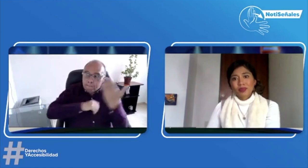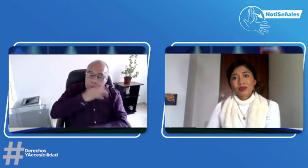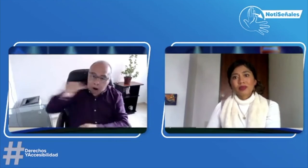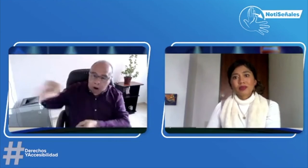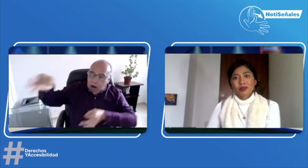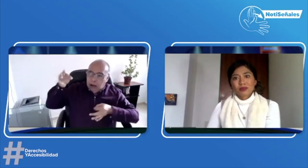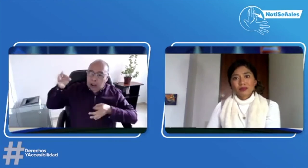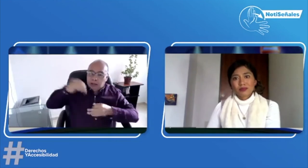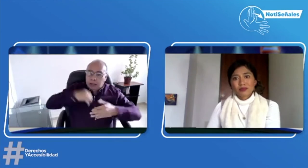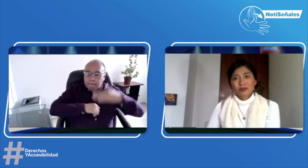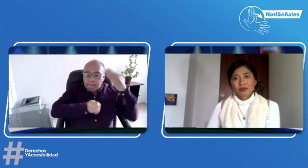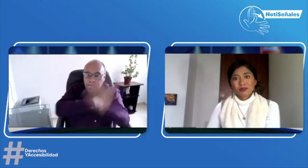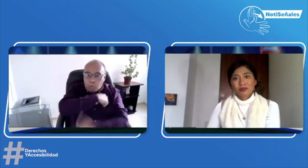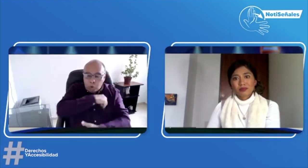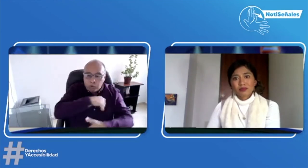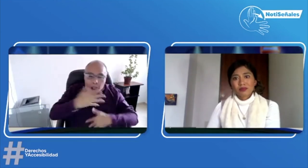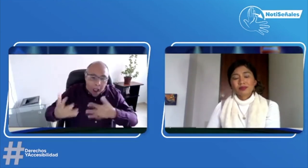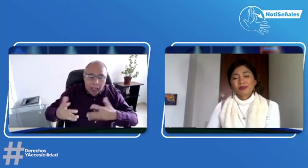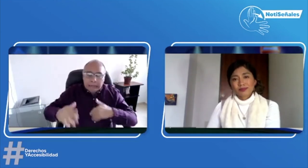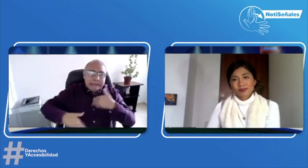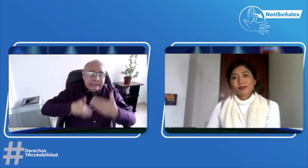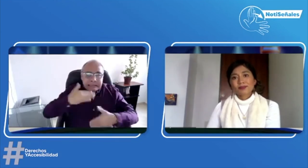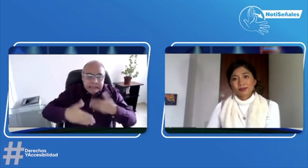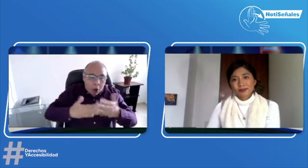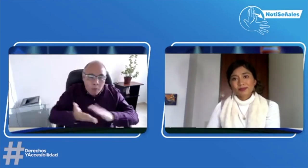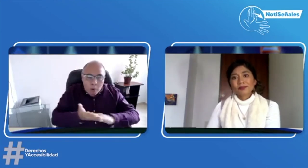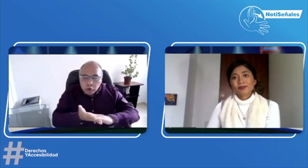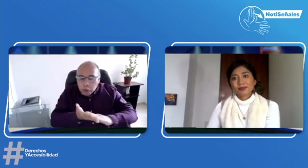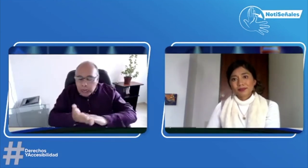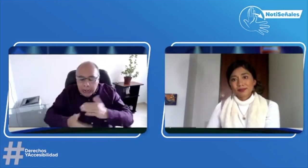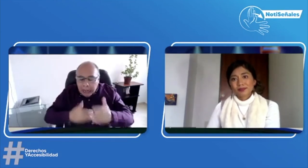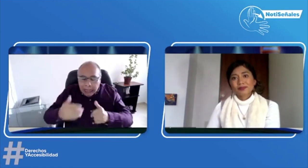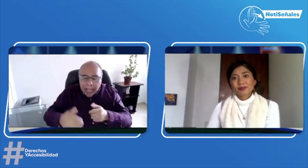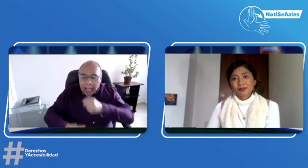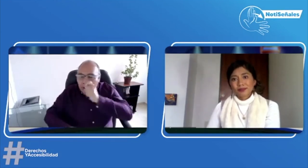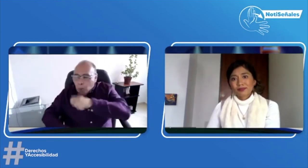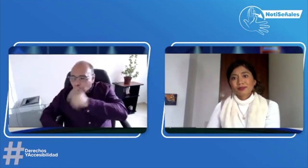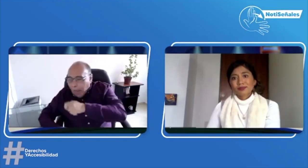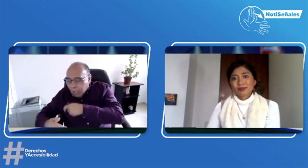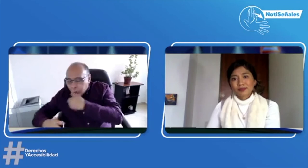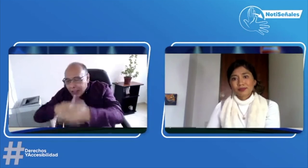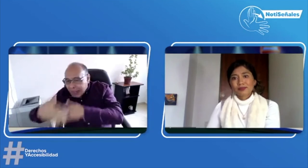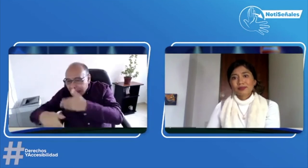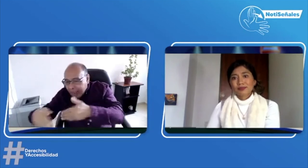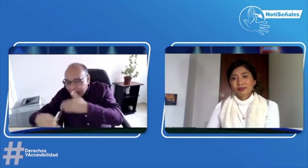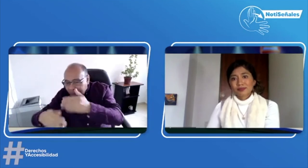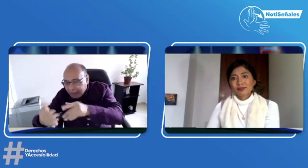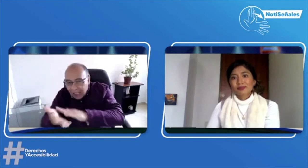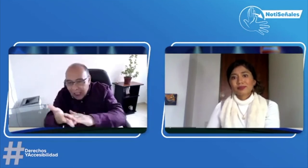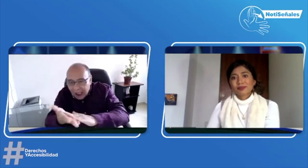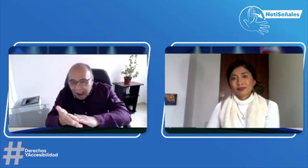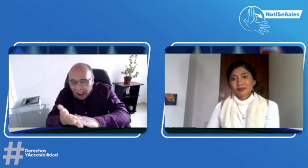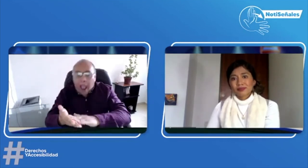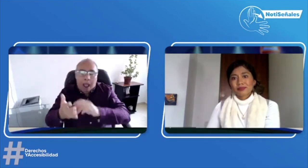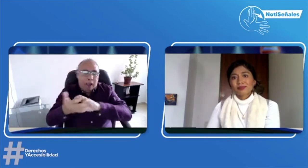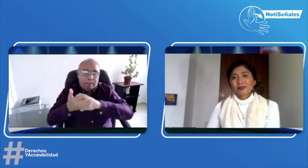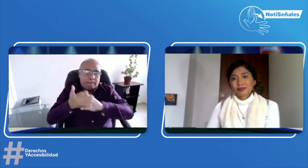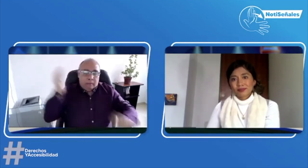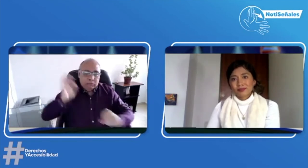se encontró con que había sido sancionado. Él empezó a gestionar, a solucionar en compañía de un abogado